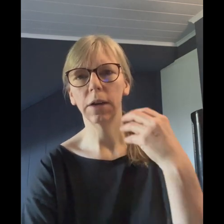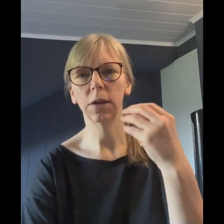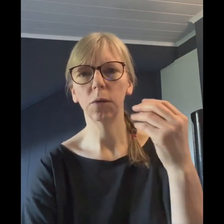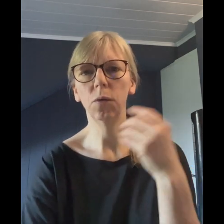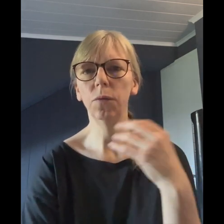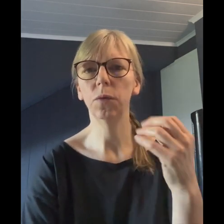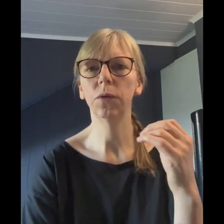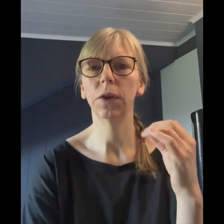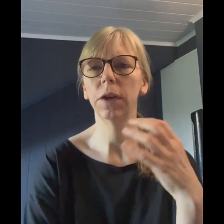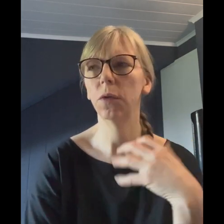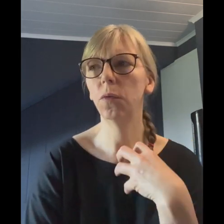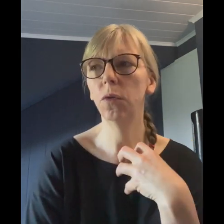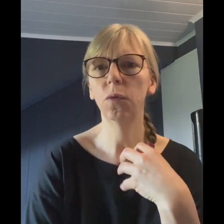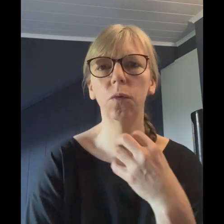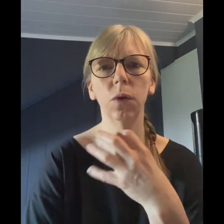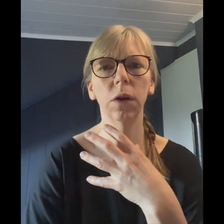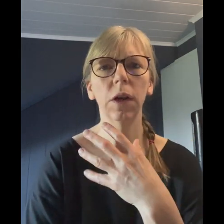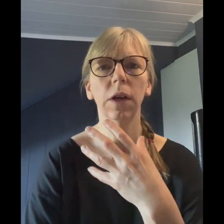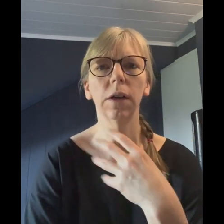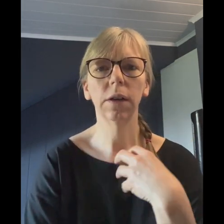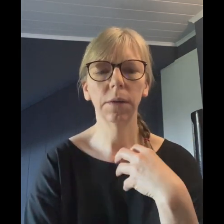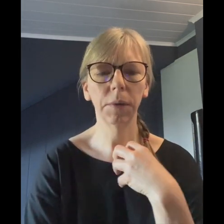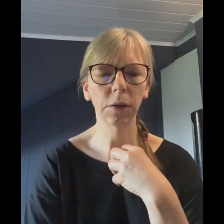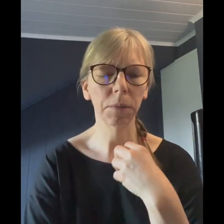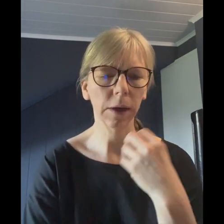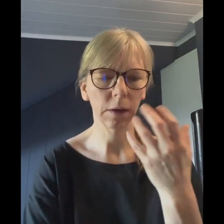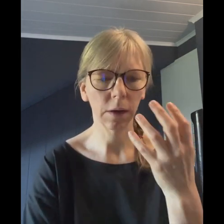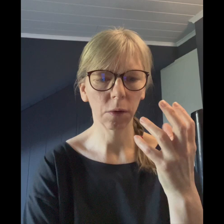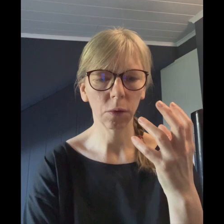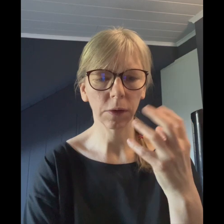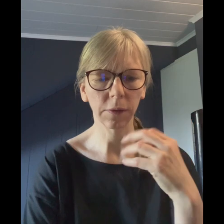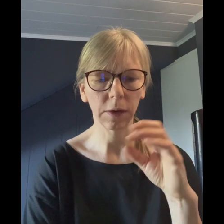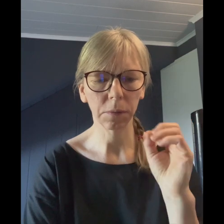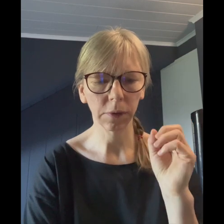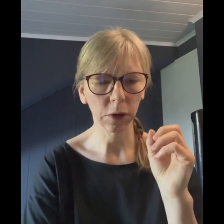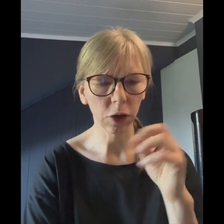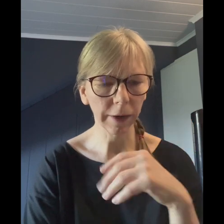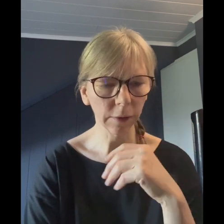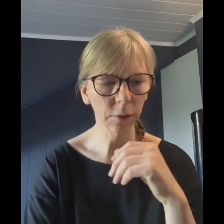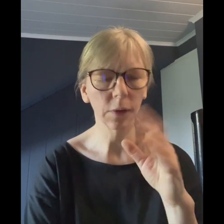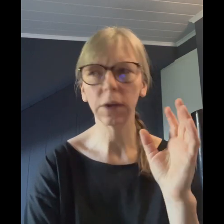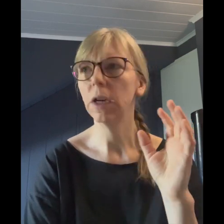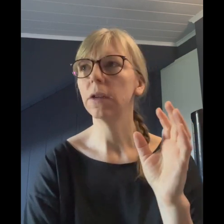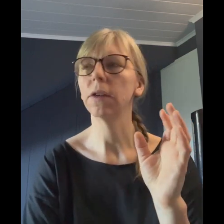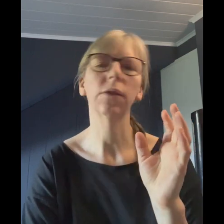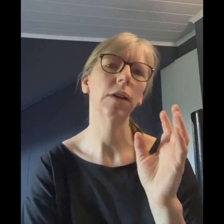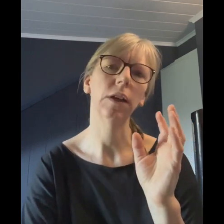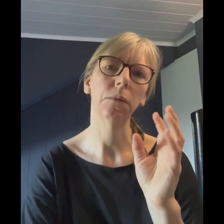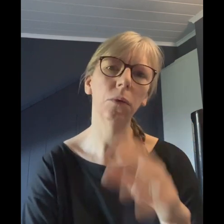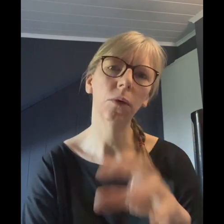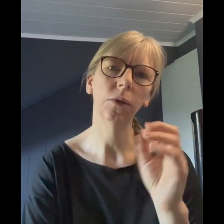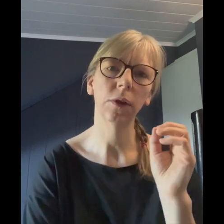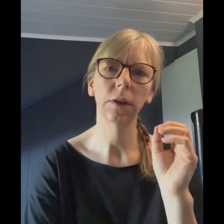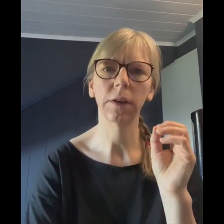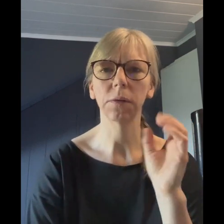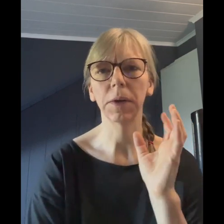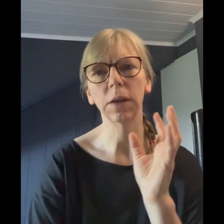Unwohlsein, Unruhe. Manche merken auch, dass denen ein bisschen schlecht wird, dass die müde sind, dass manche